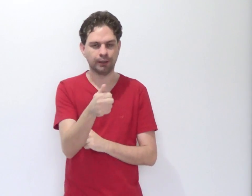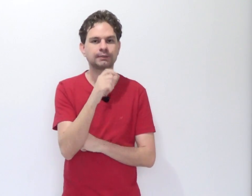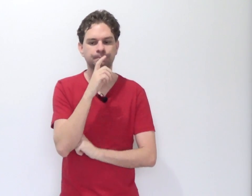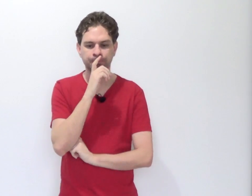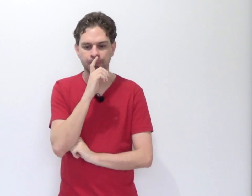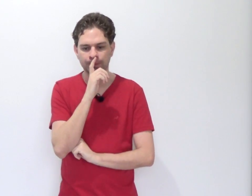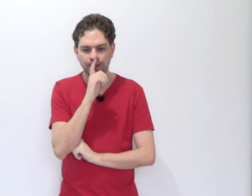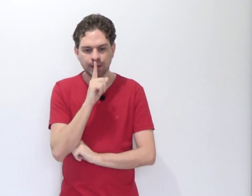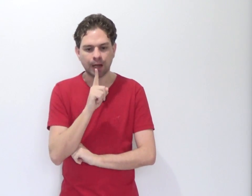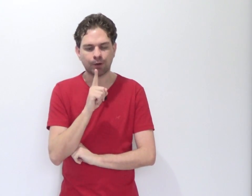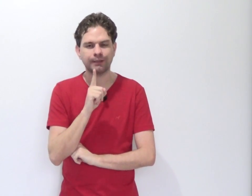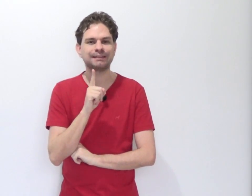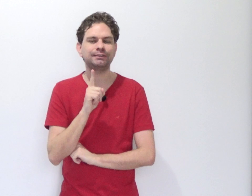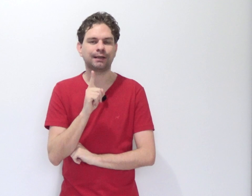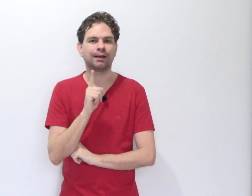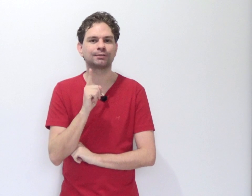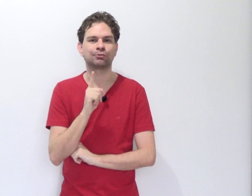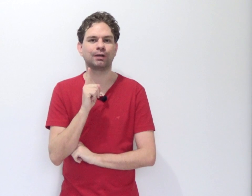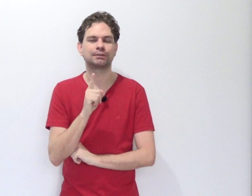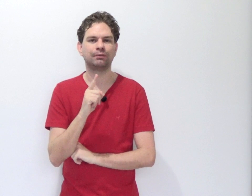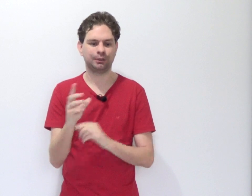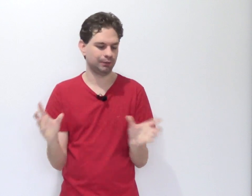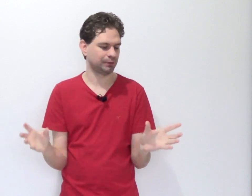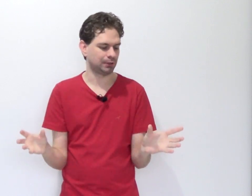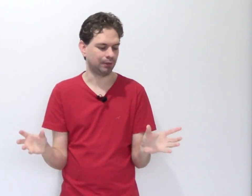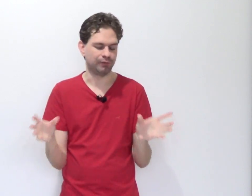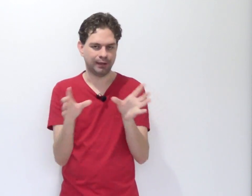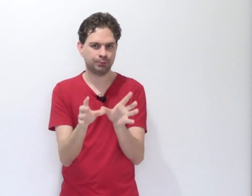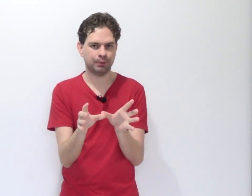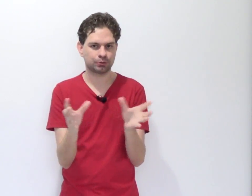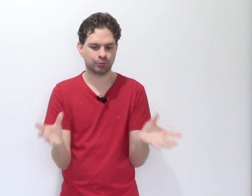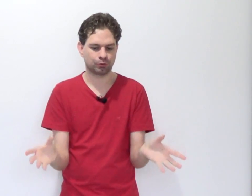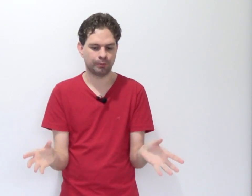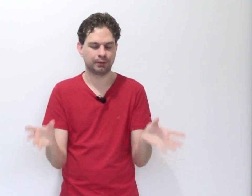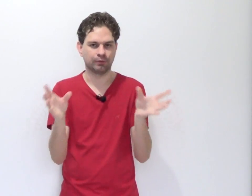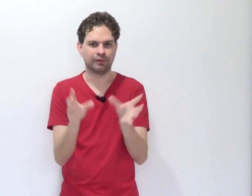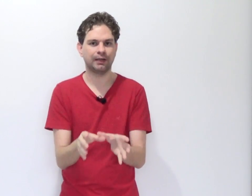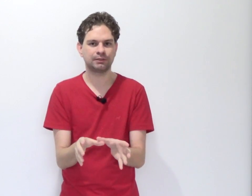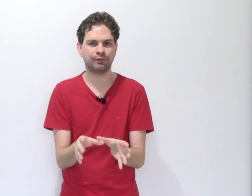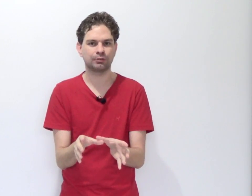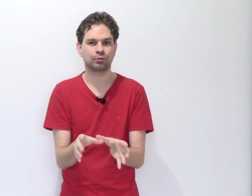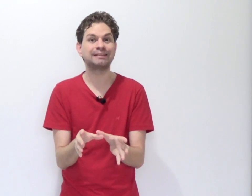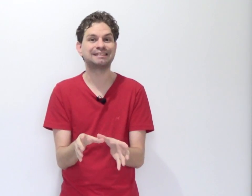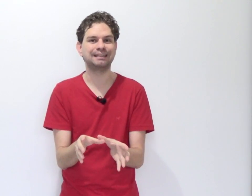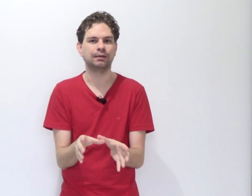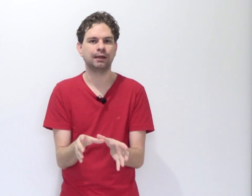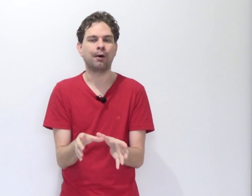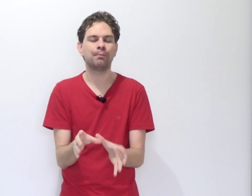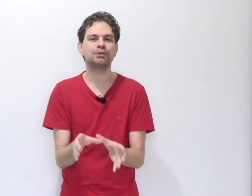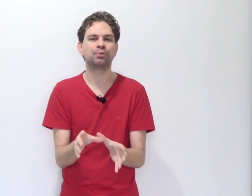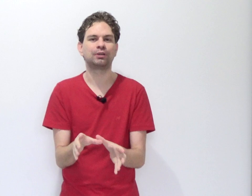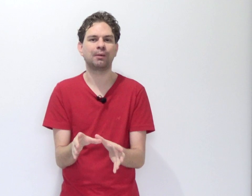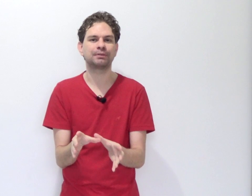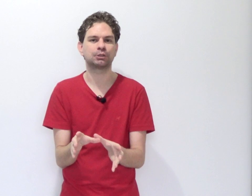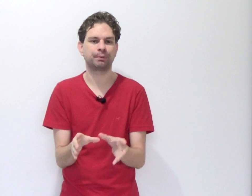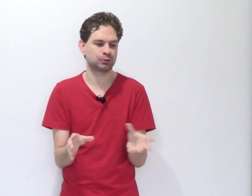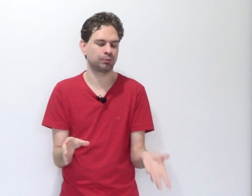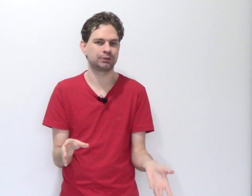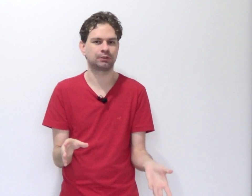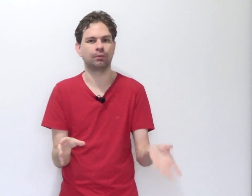Beleza? Agora, existe aquela situação em que você tem várias pessoas cometendo várias infrações e, ao mesmo tempo, essas pessoas são